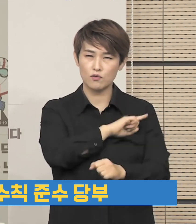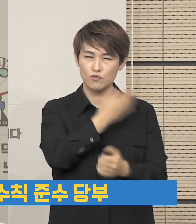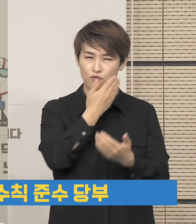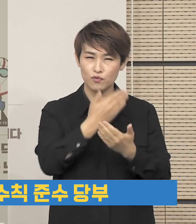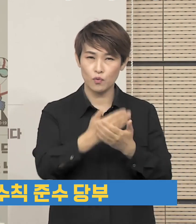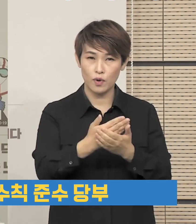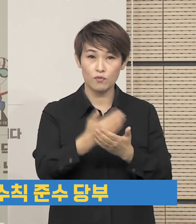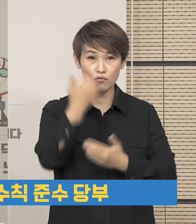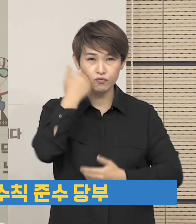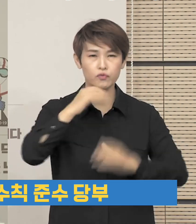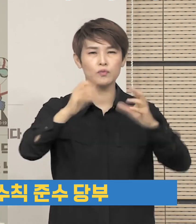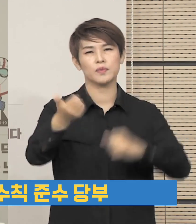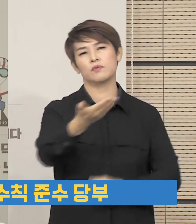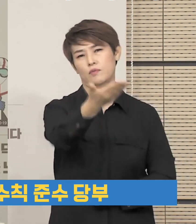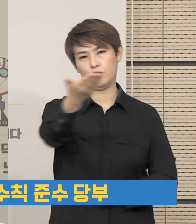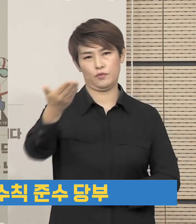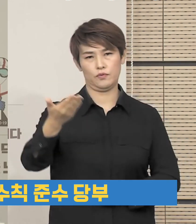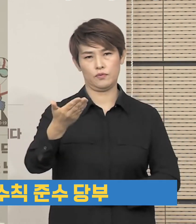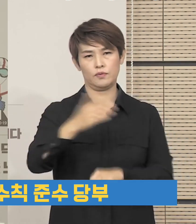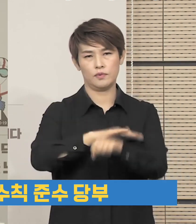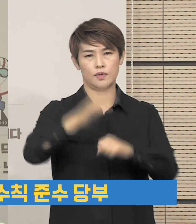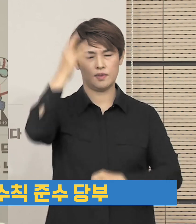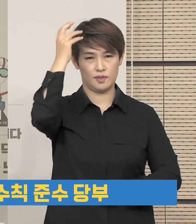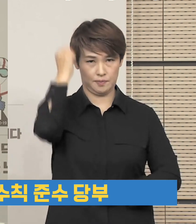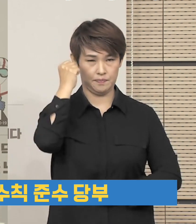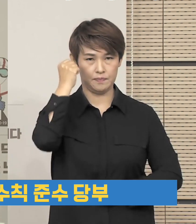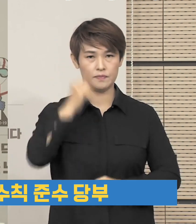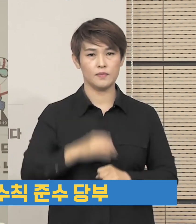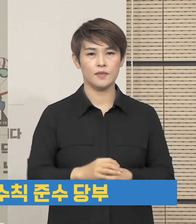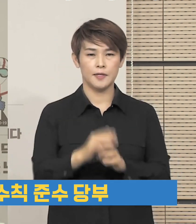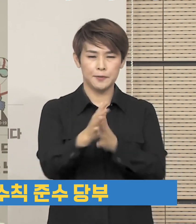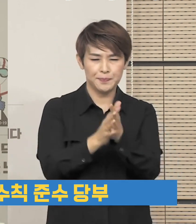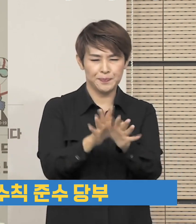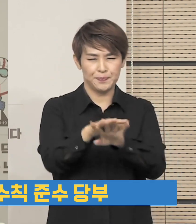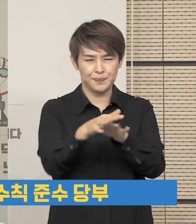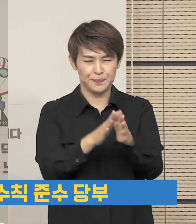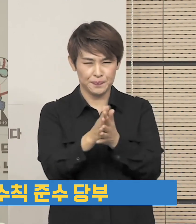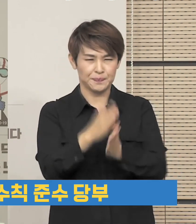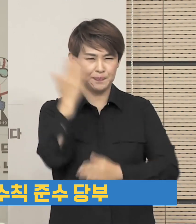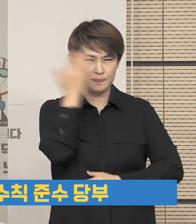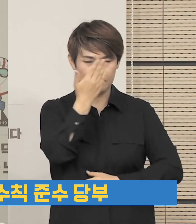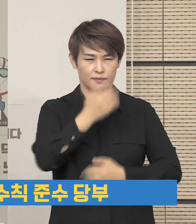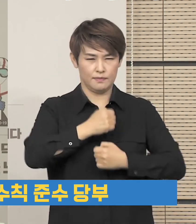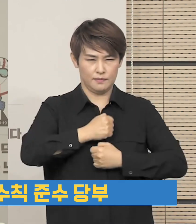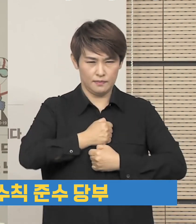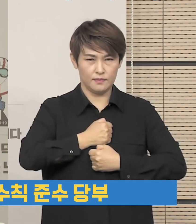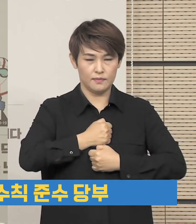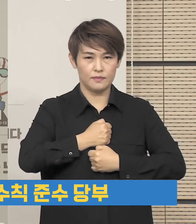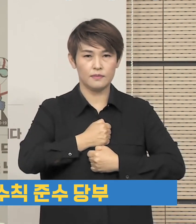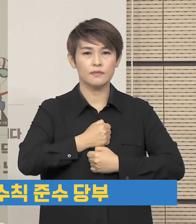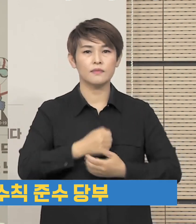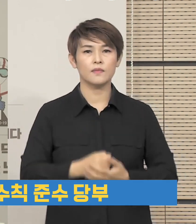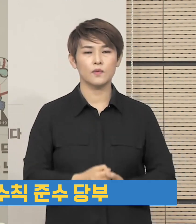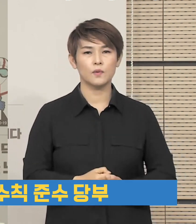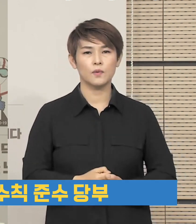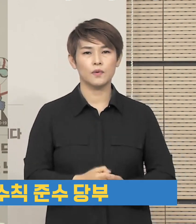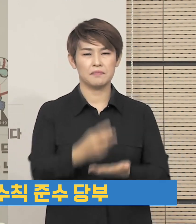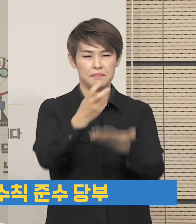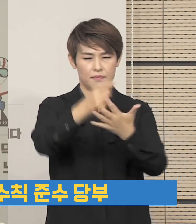점을 다시 한번 명심해 주시고 개인위생수칙과 생활 속에서 지켜야 되는 다양한 수칙들을